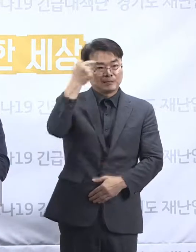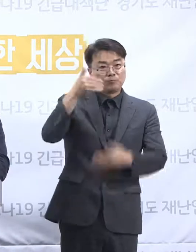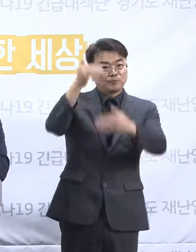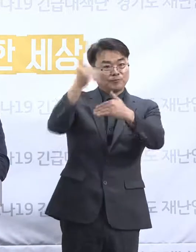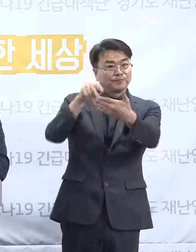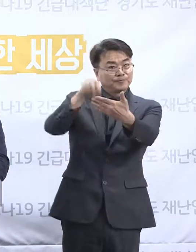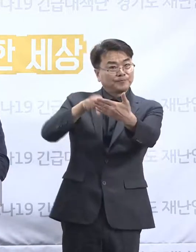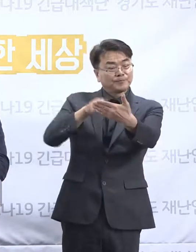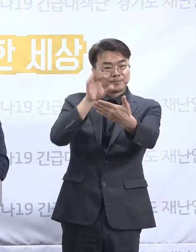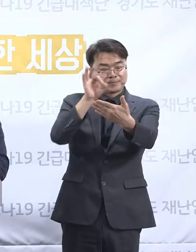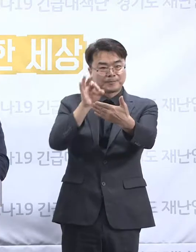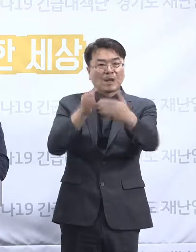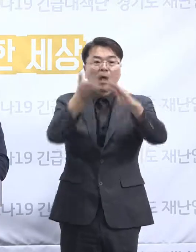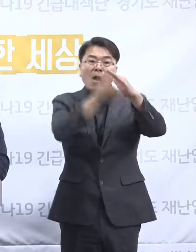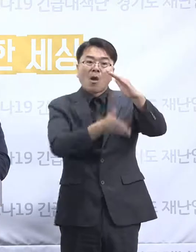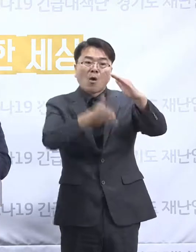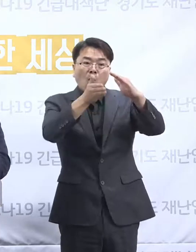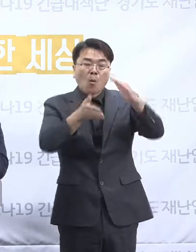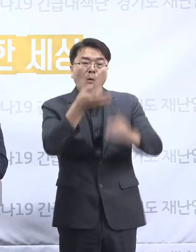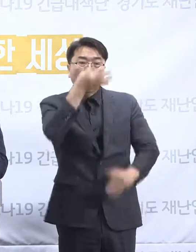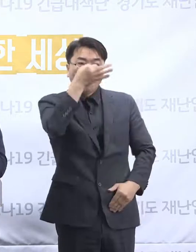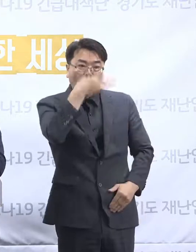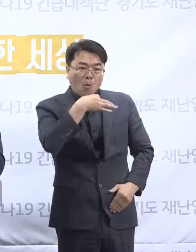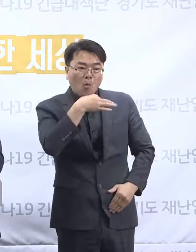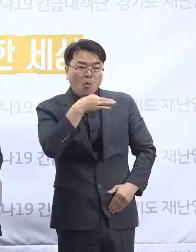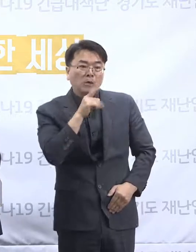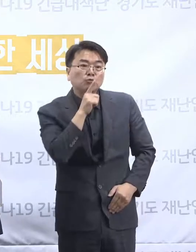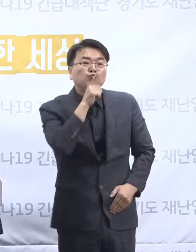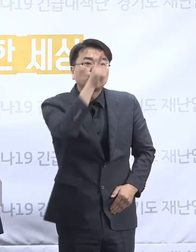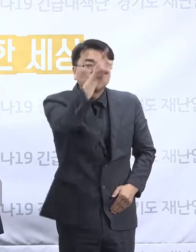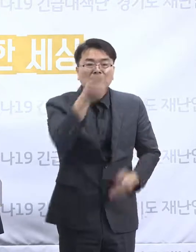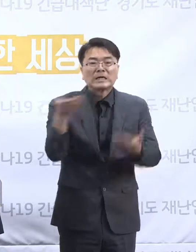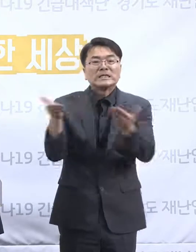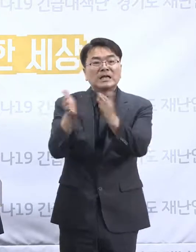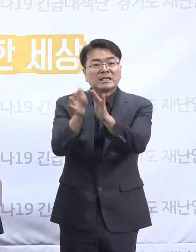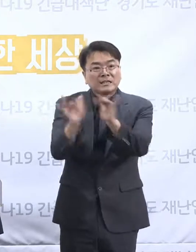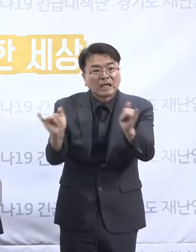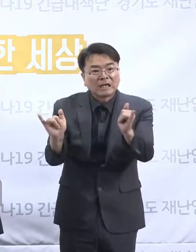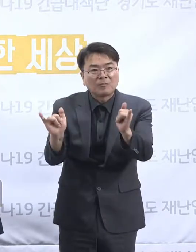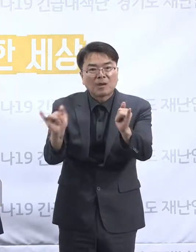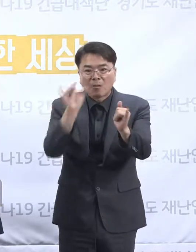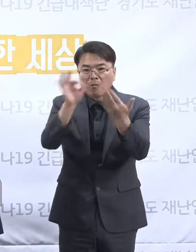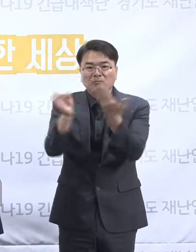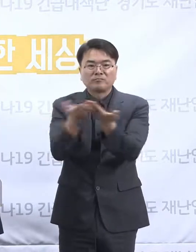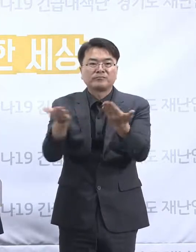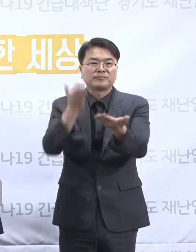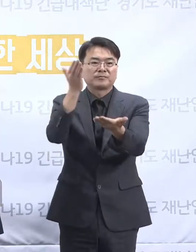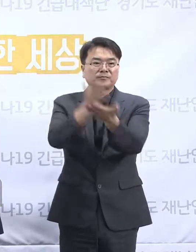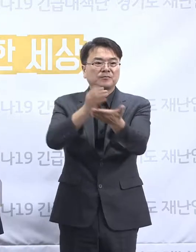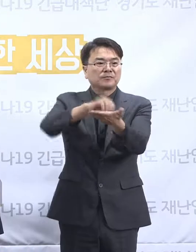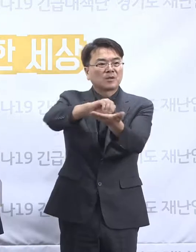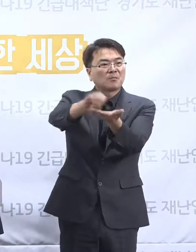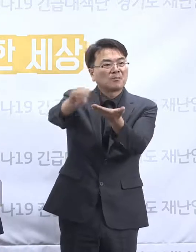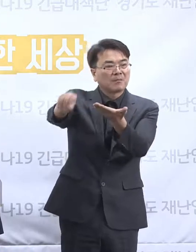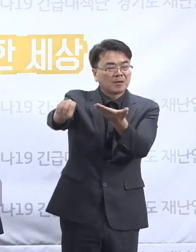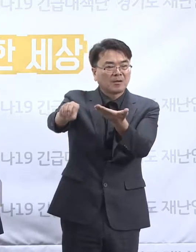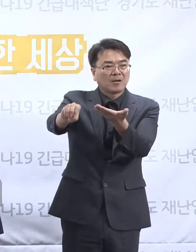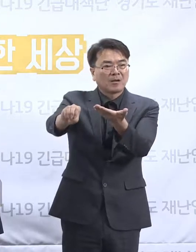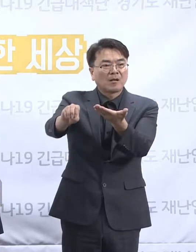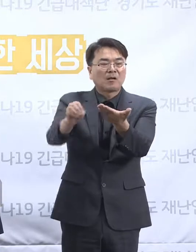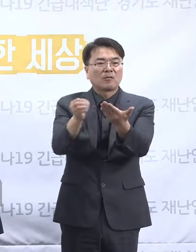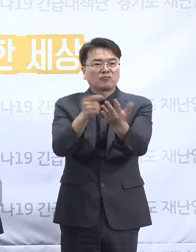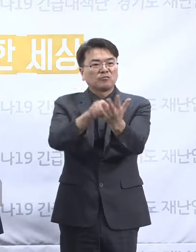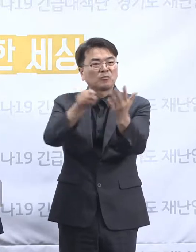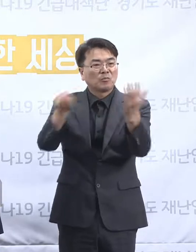공익재보 직원들에 대해서도 여러 가지 업무 배제를 시키거나 또 이분들에 대해서 그동안